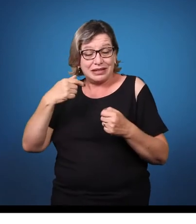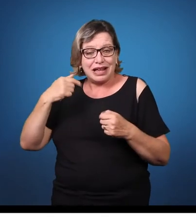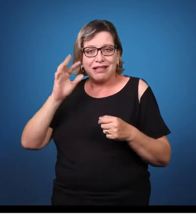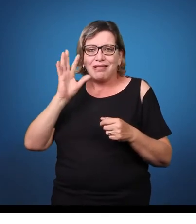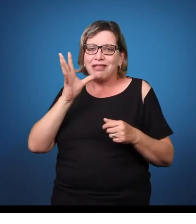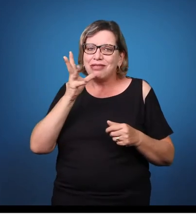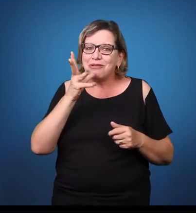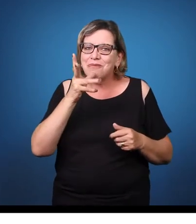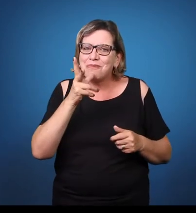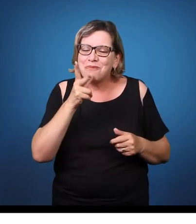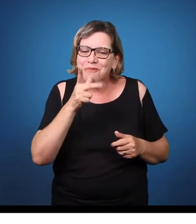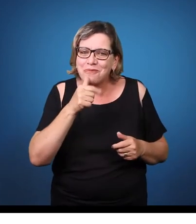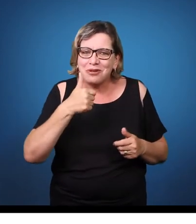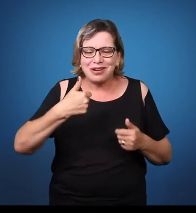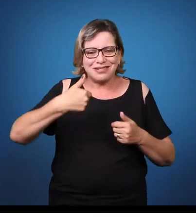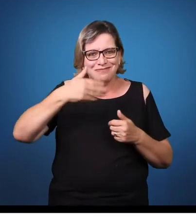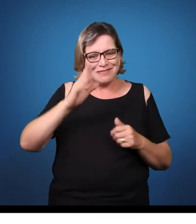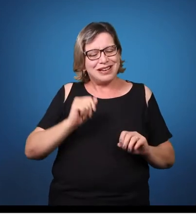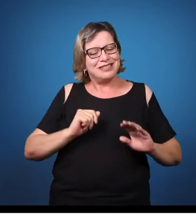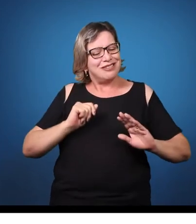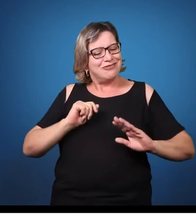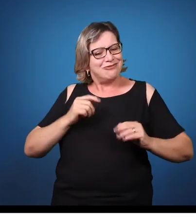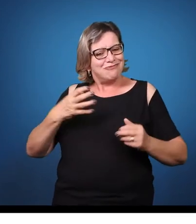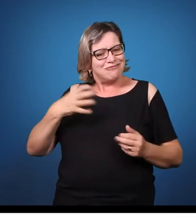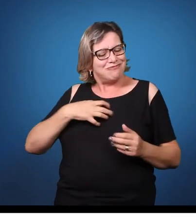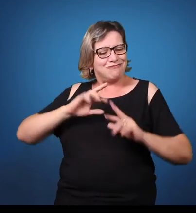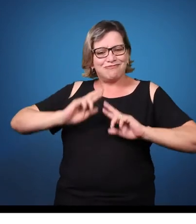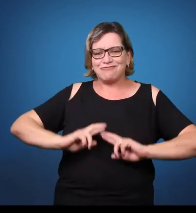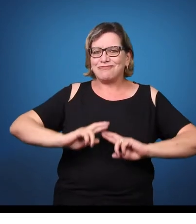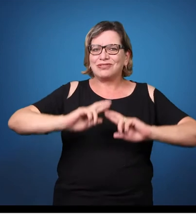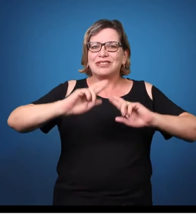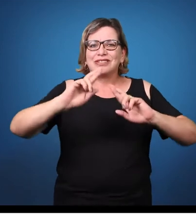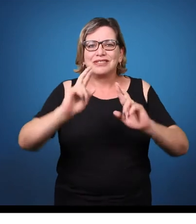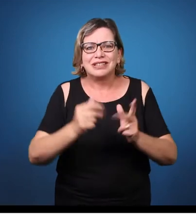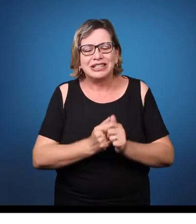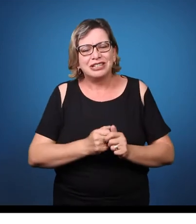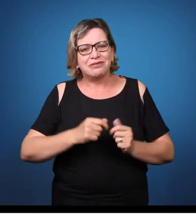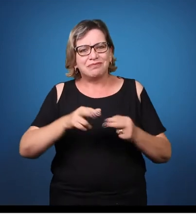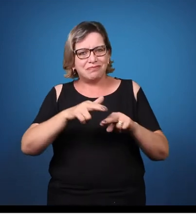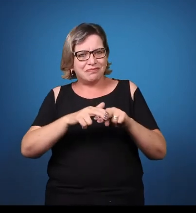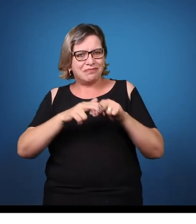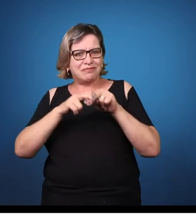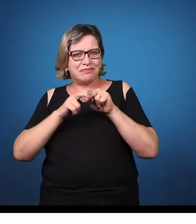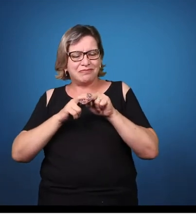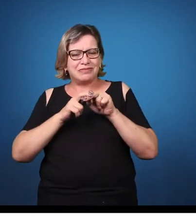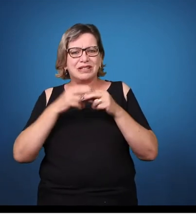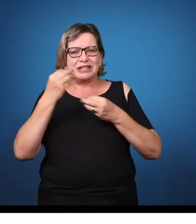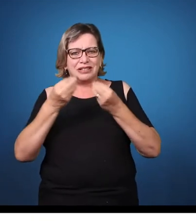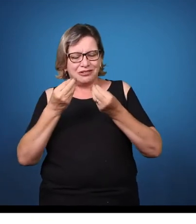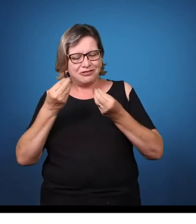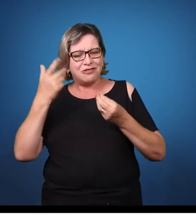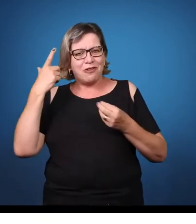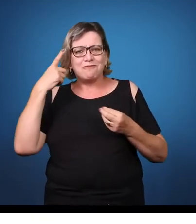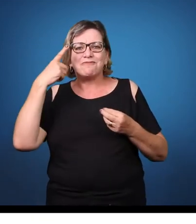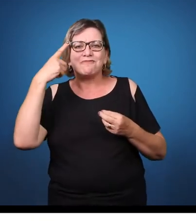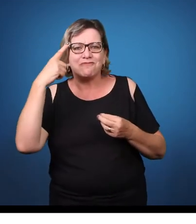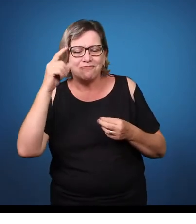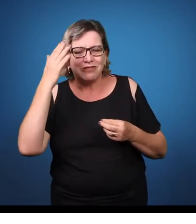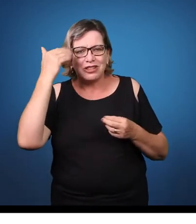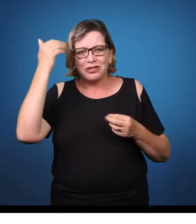expertise. E espero que a nossa audiência também goste bastante. Eu conversei com a professora Miriam Bedim Godói, do Departamento de Educação, aqui do